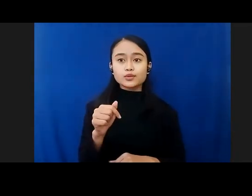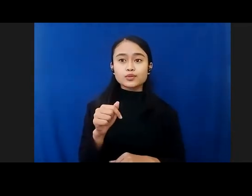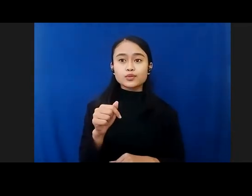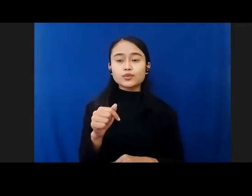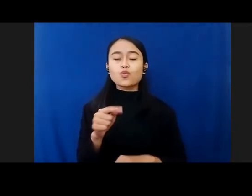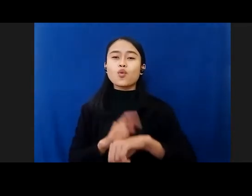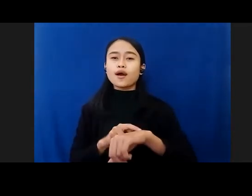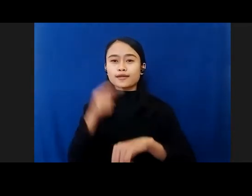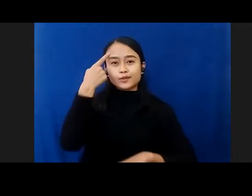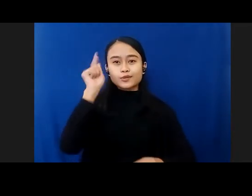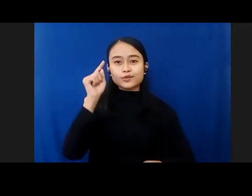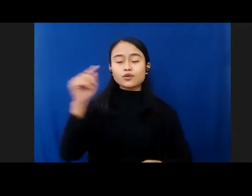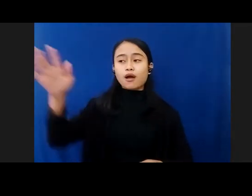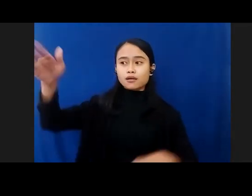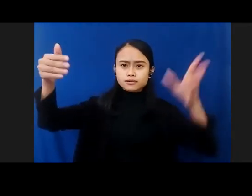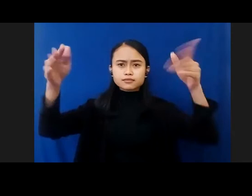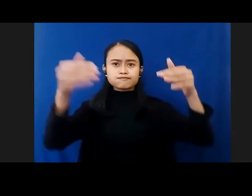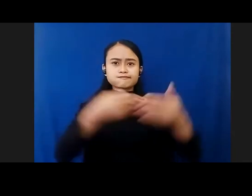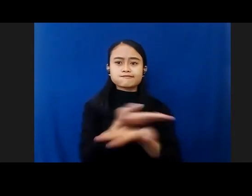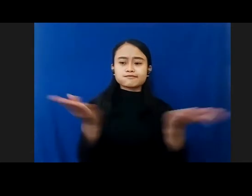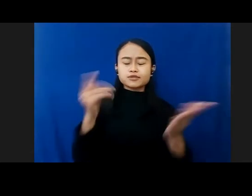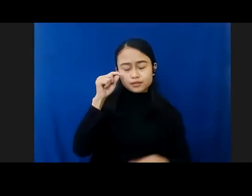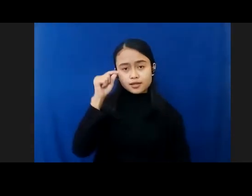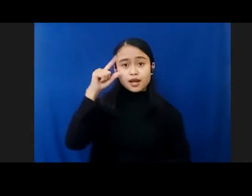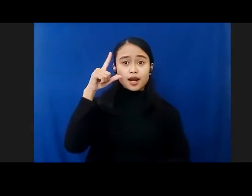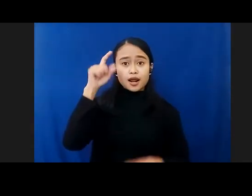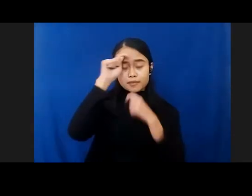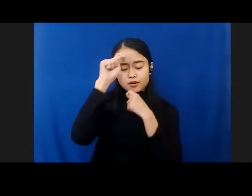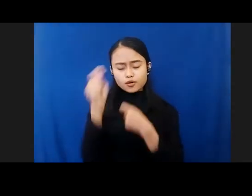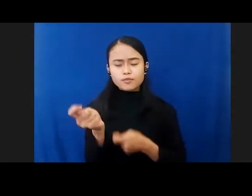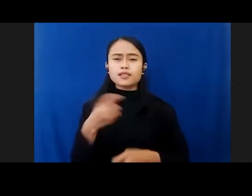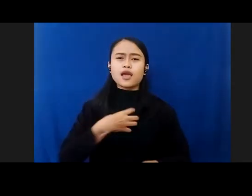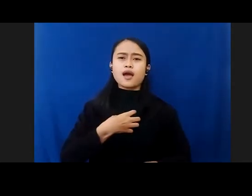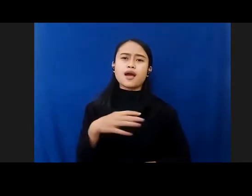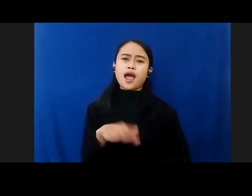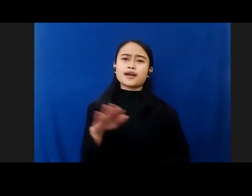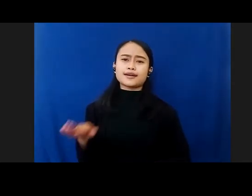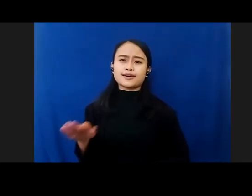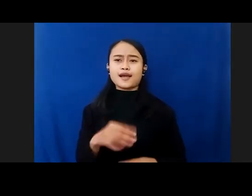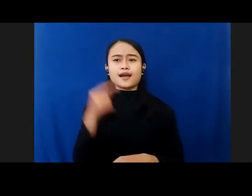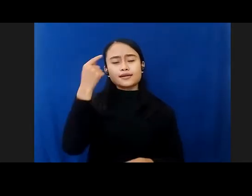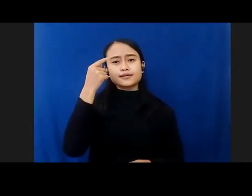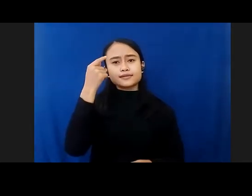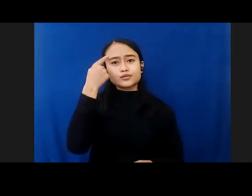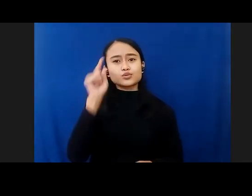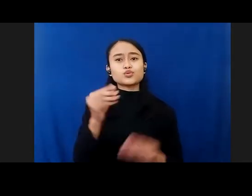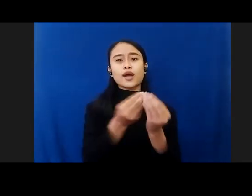mengajak seluruh elemen masyarakat untuk menghormati hak-hak anak sebagai generasi penerus bangsa.